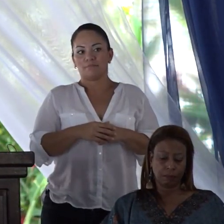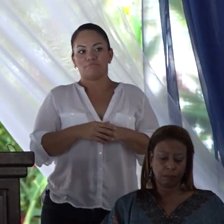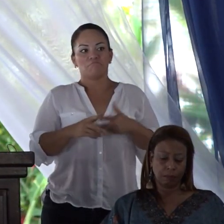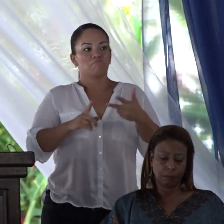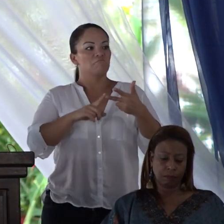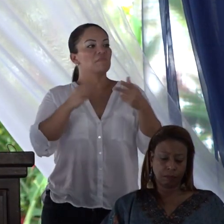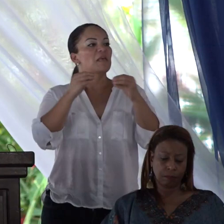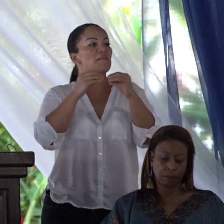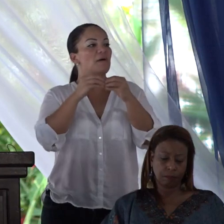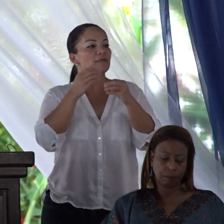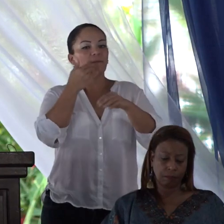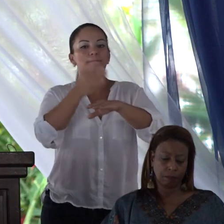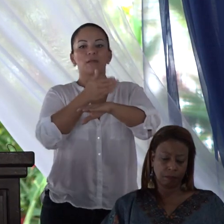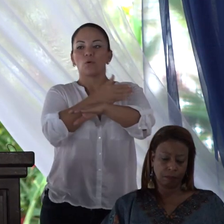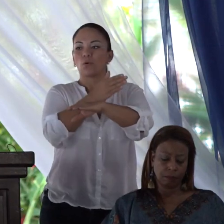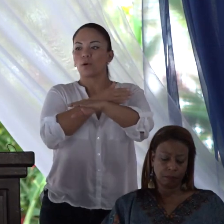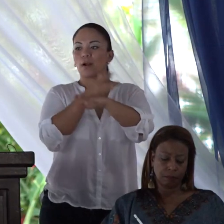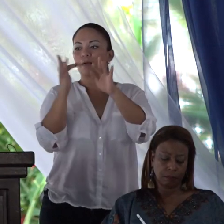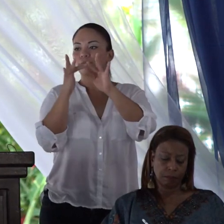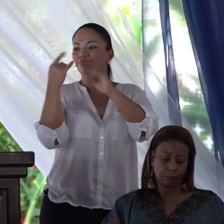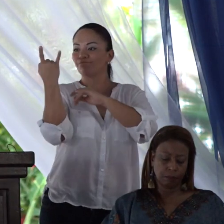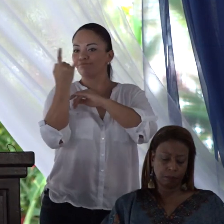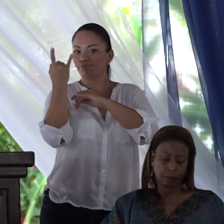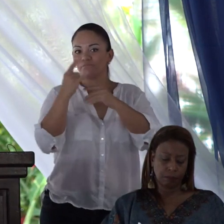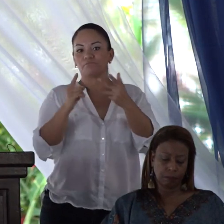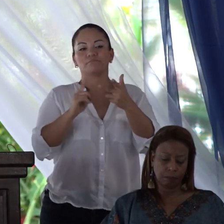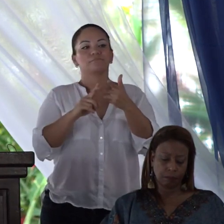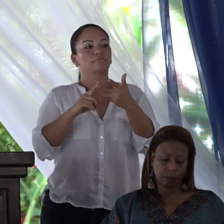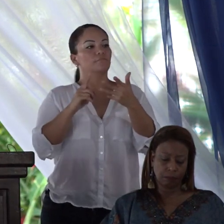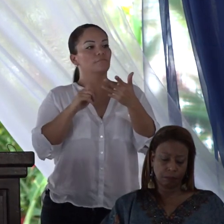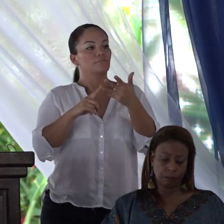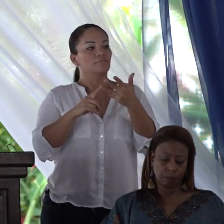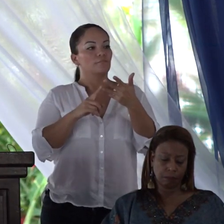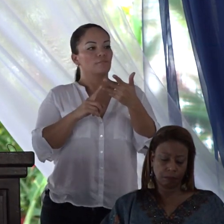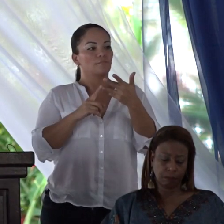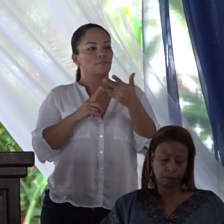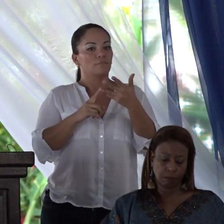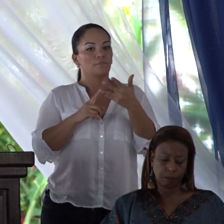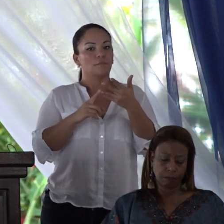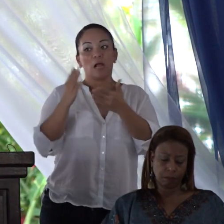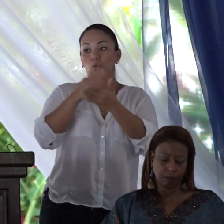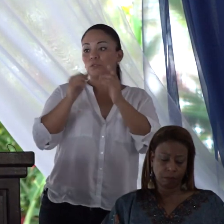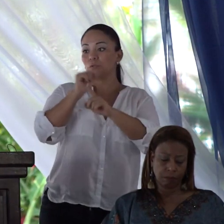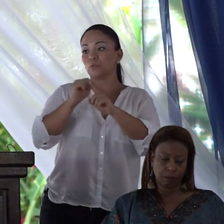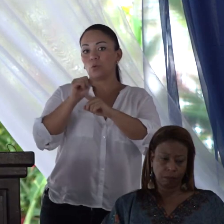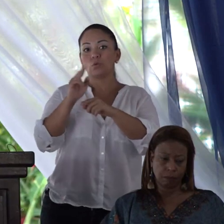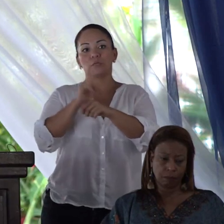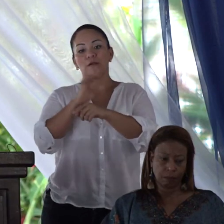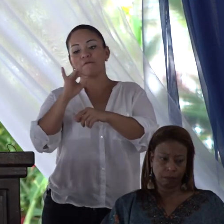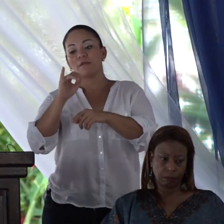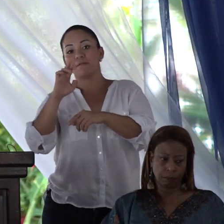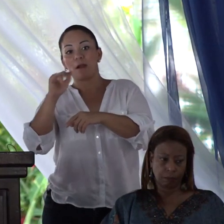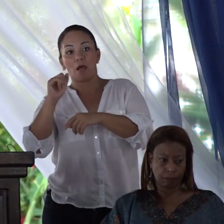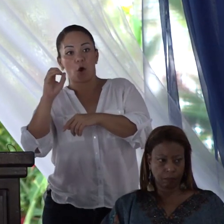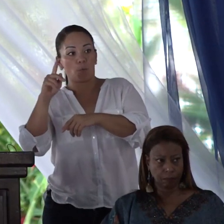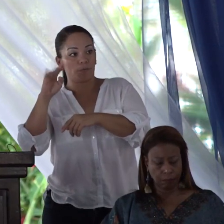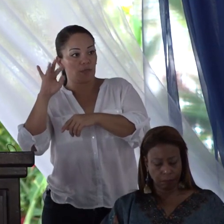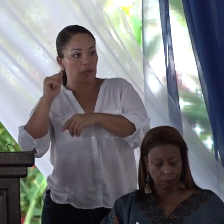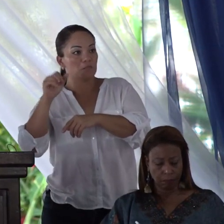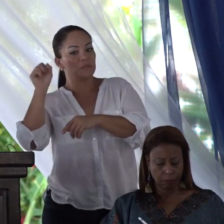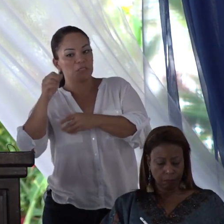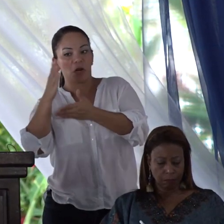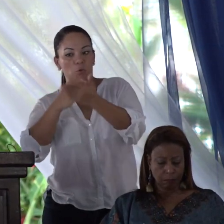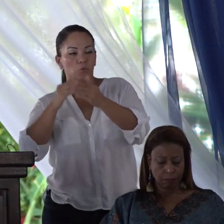mejorar la conectividad? No lo vamos a hacer en algunos casos con fibra óptica, en otros sí. Lo vamos a hacer con